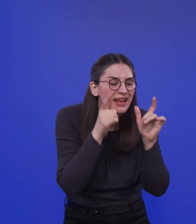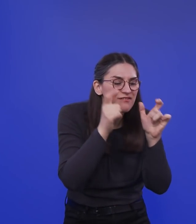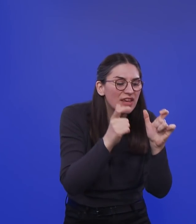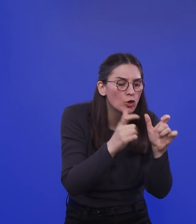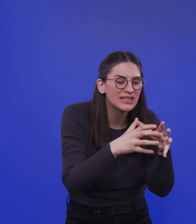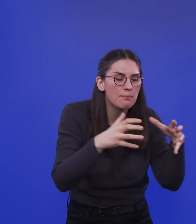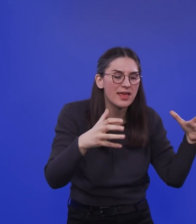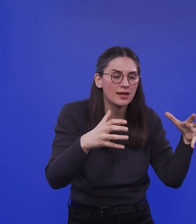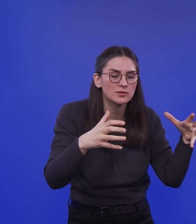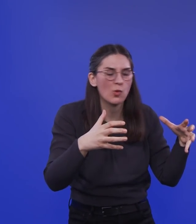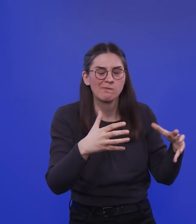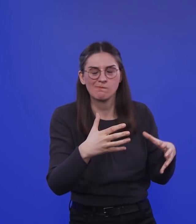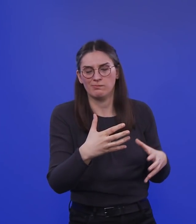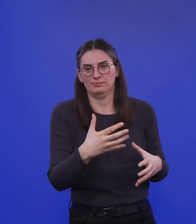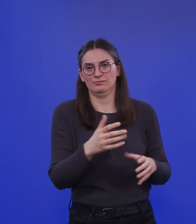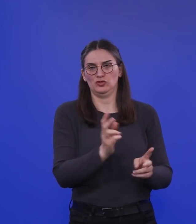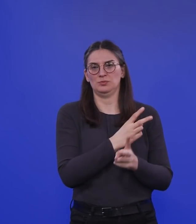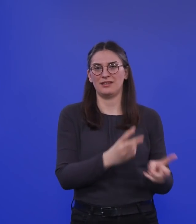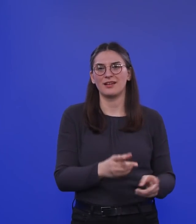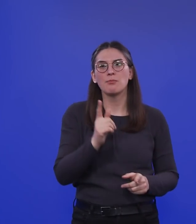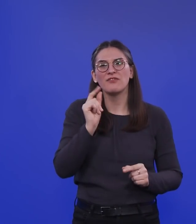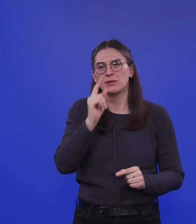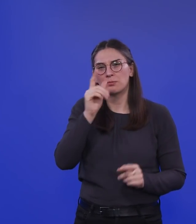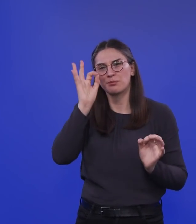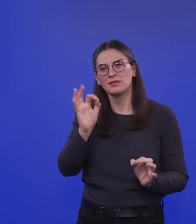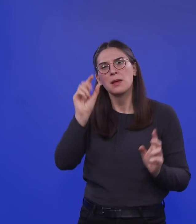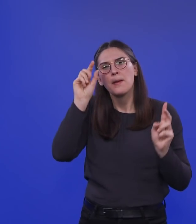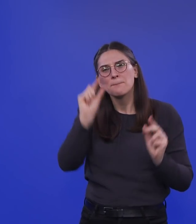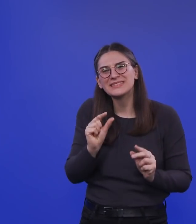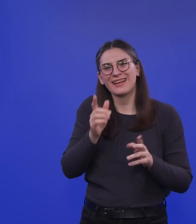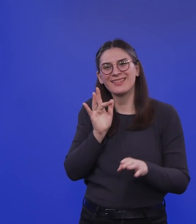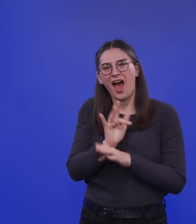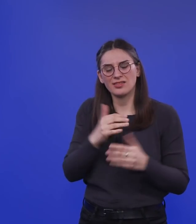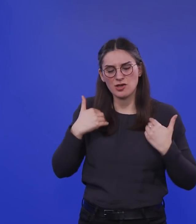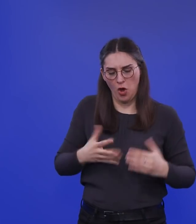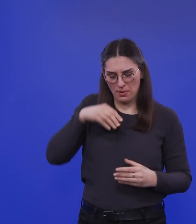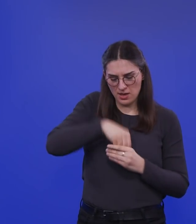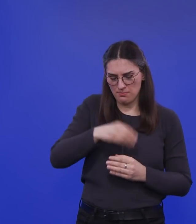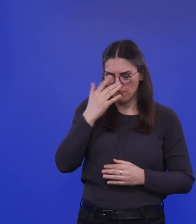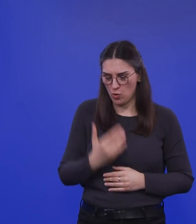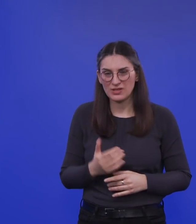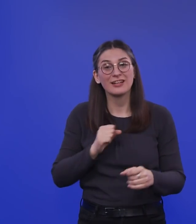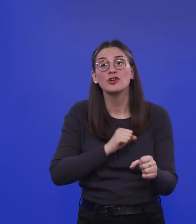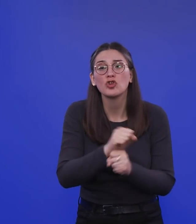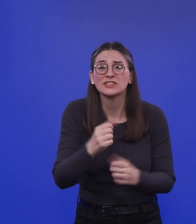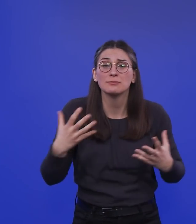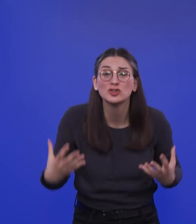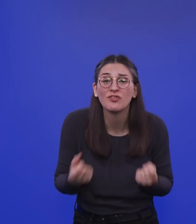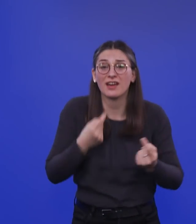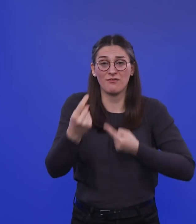dennoch ist es so, wenn man auch nur das kleinste bisschen Antikörper hat im Blut, dann kriegt man nicht mehr diesen schweren Verlauf. So kann